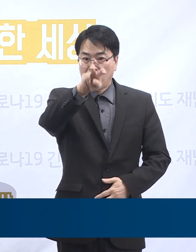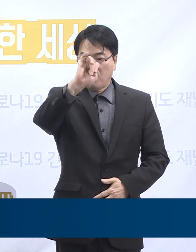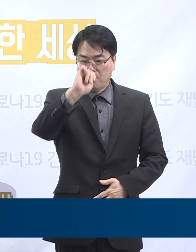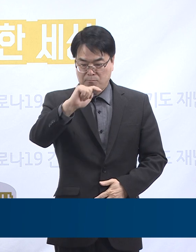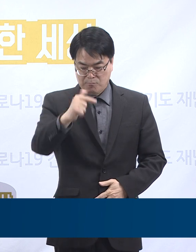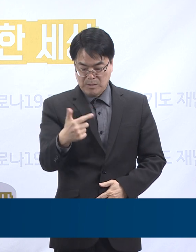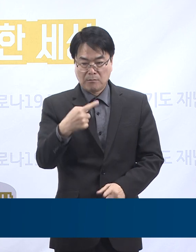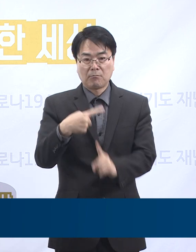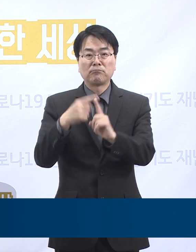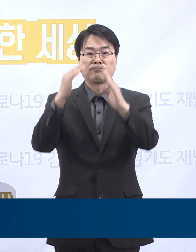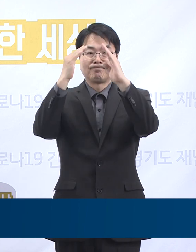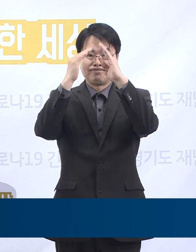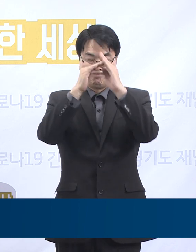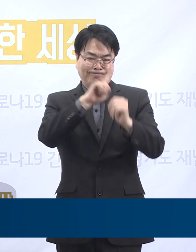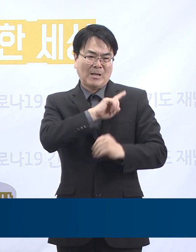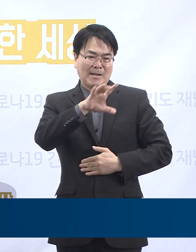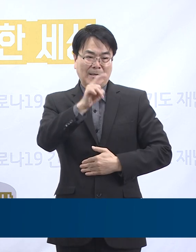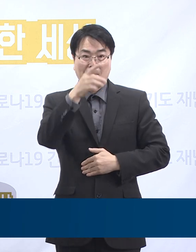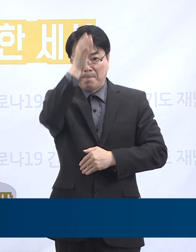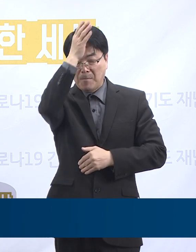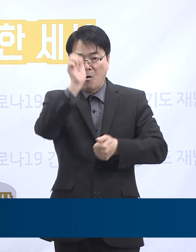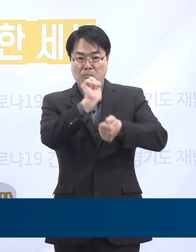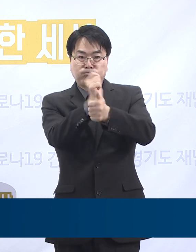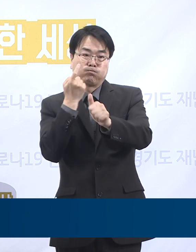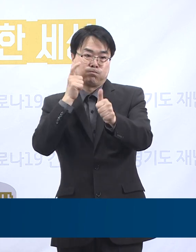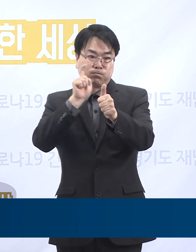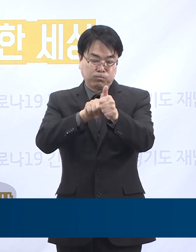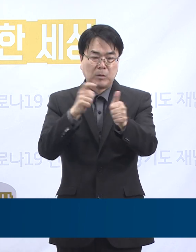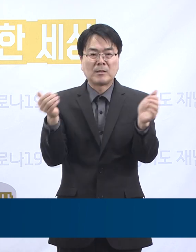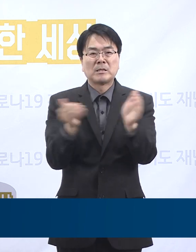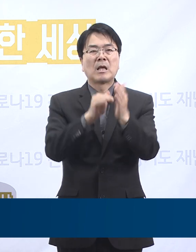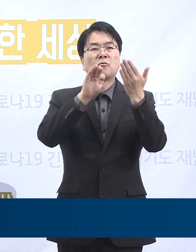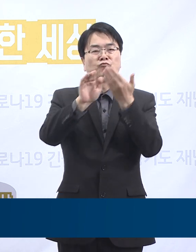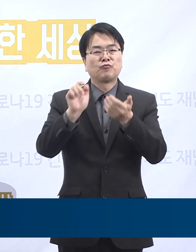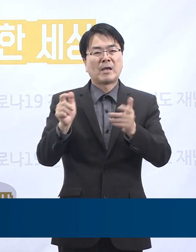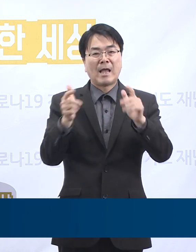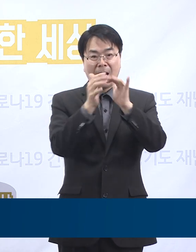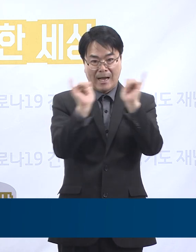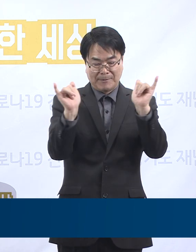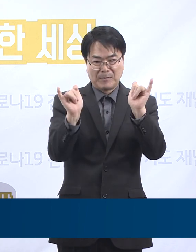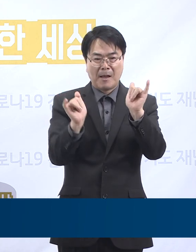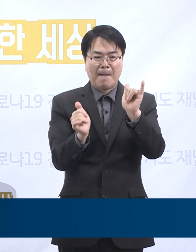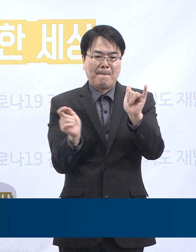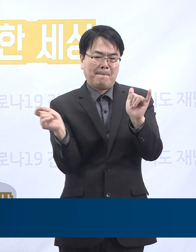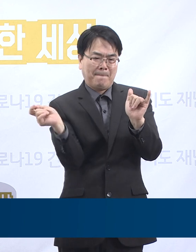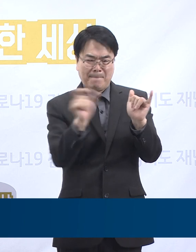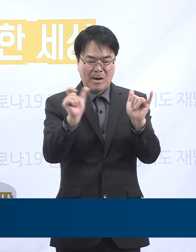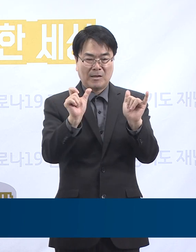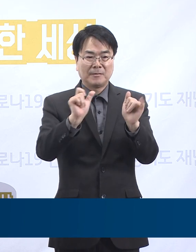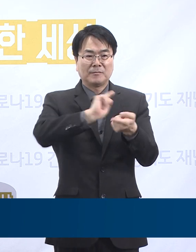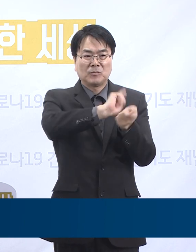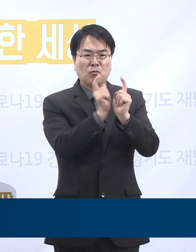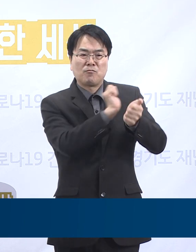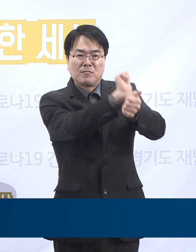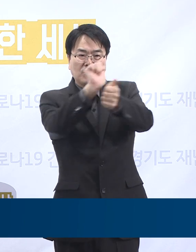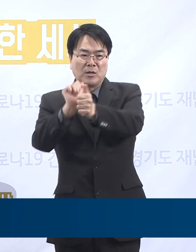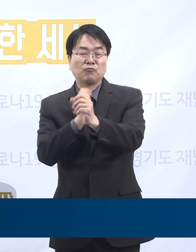초소관리자의 최초 확진 발생 이후 교인과 지인 등에게 감염이 빠른 속도로 확산되고 있습니다.